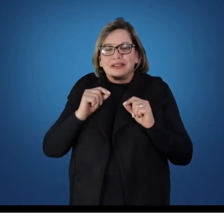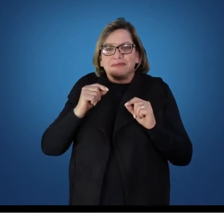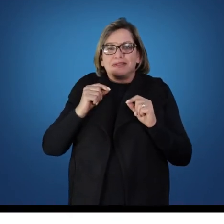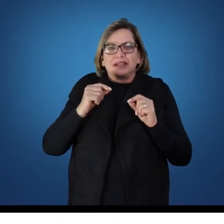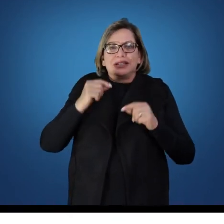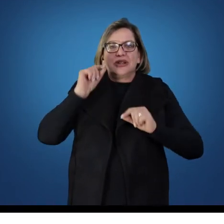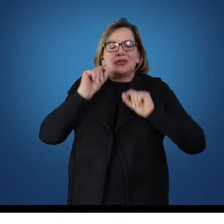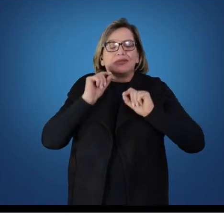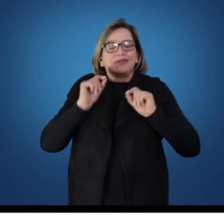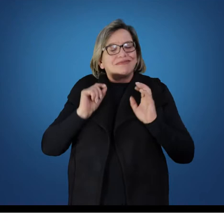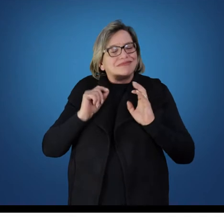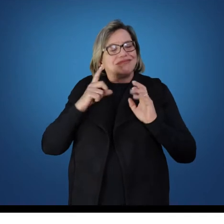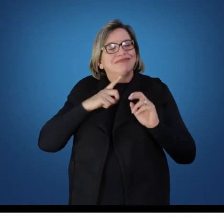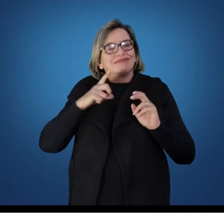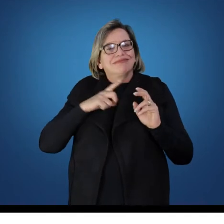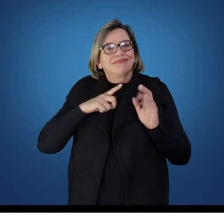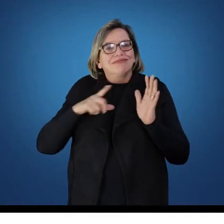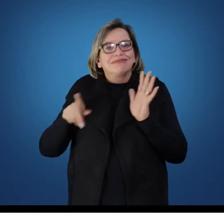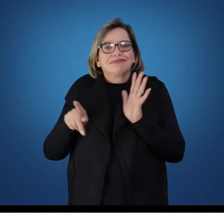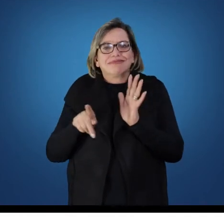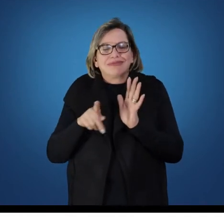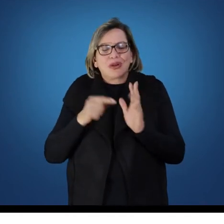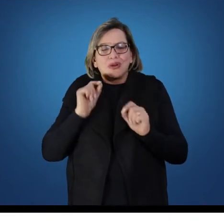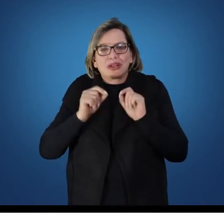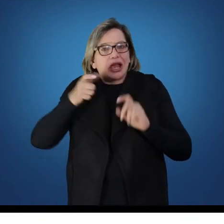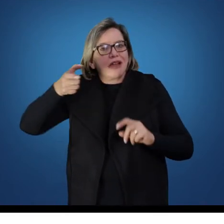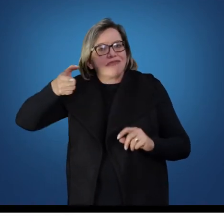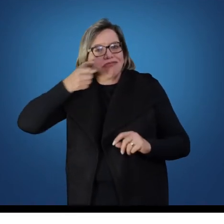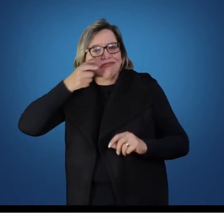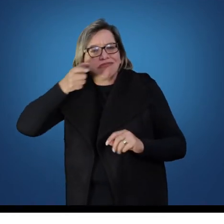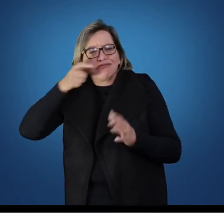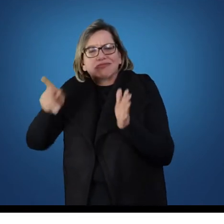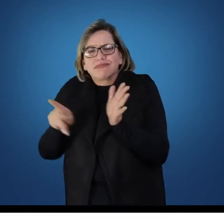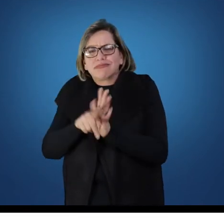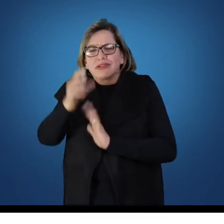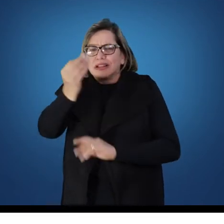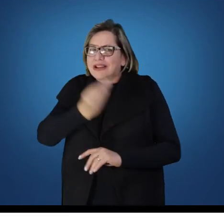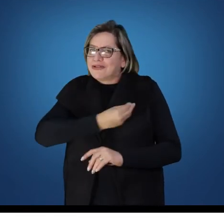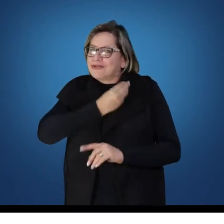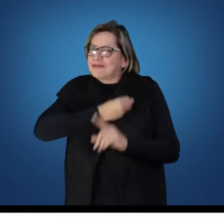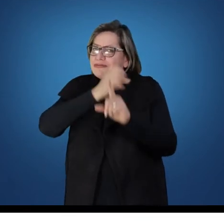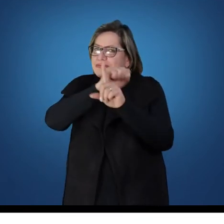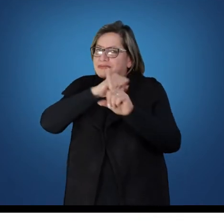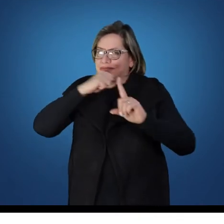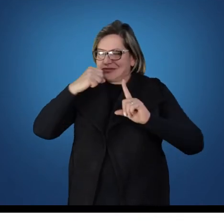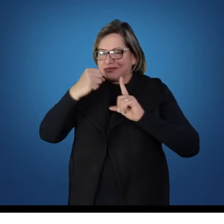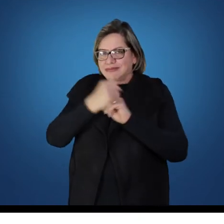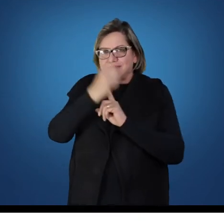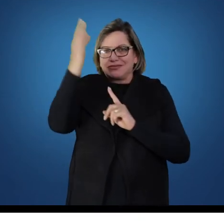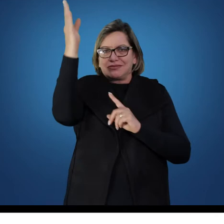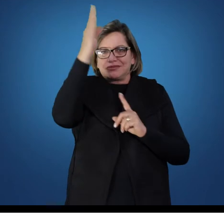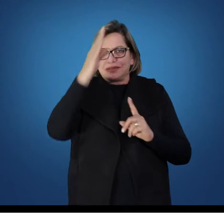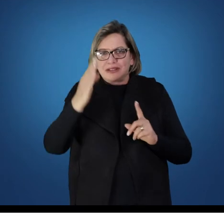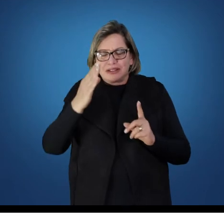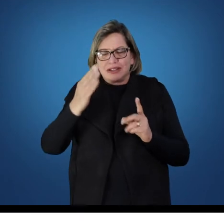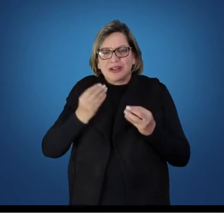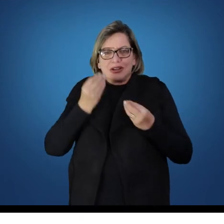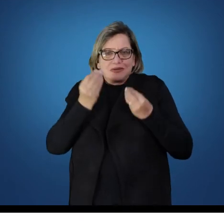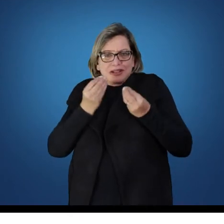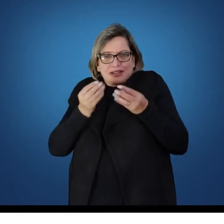parte dos interesses do cotidiano da sociedade brasileira, vê-se na educação uma